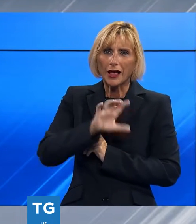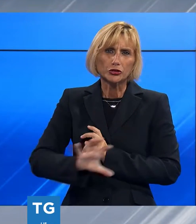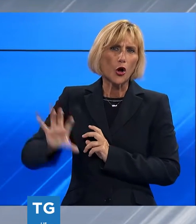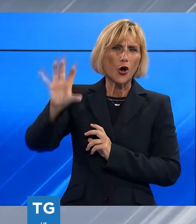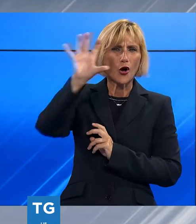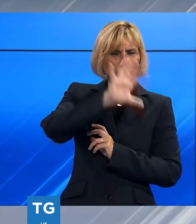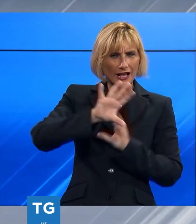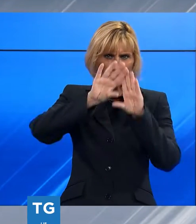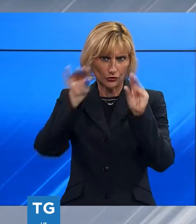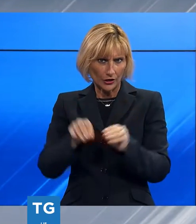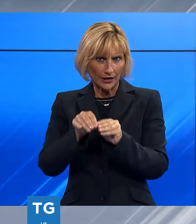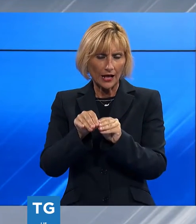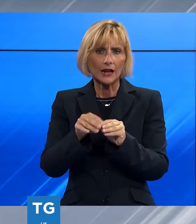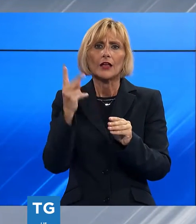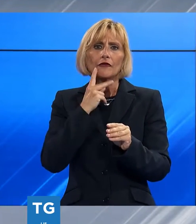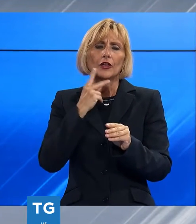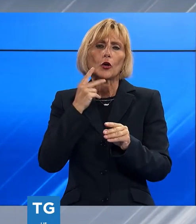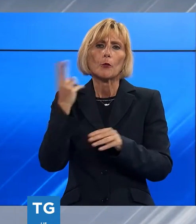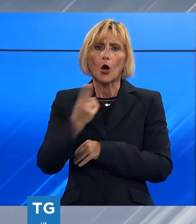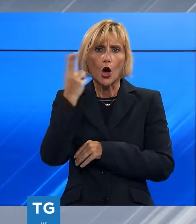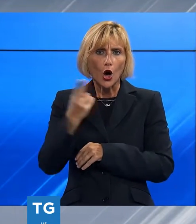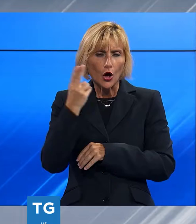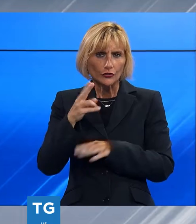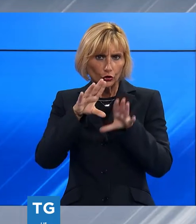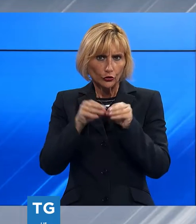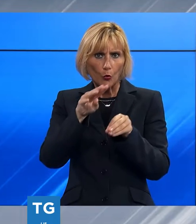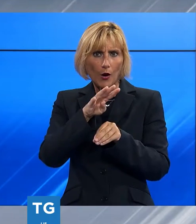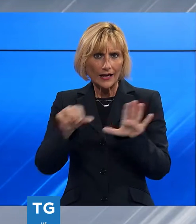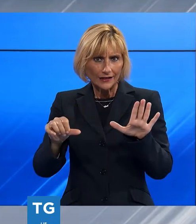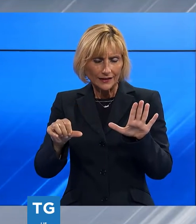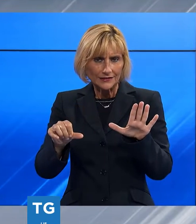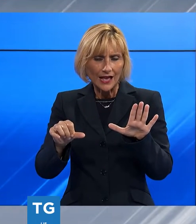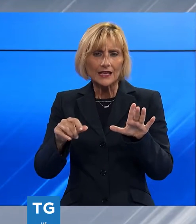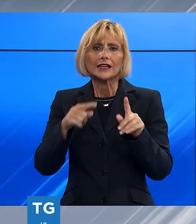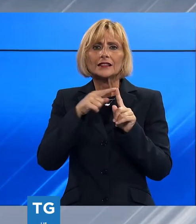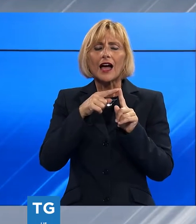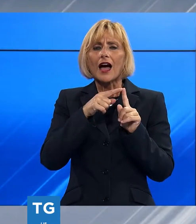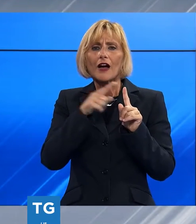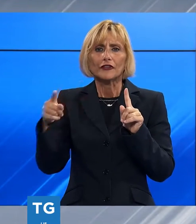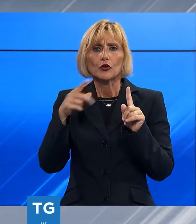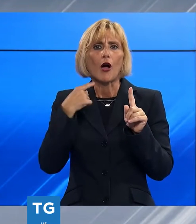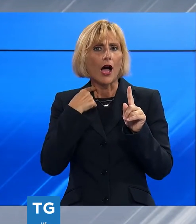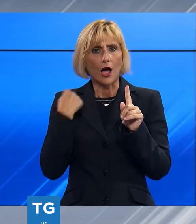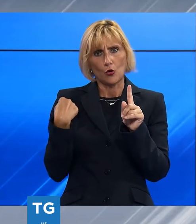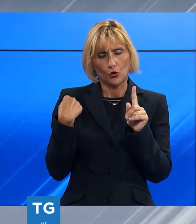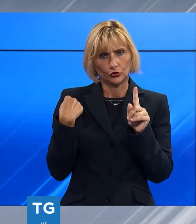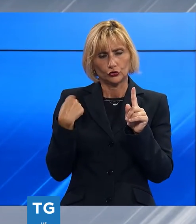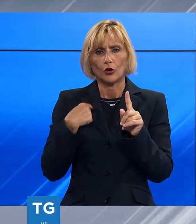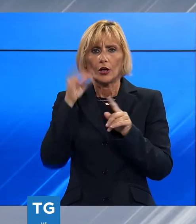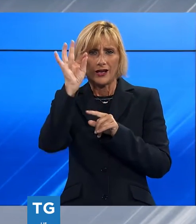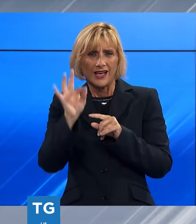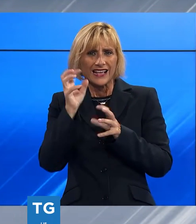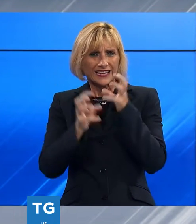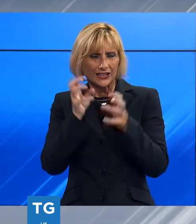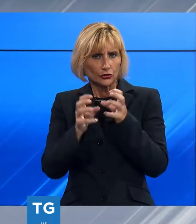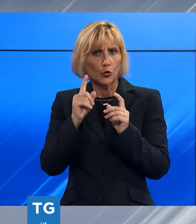è ancora drammatico il bilancio dei morti sul lavoro, 46 solo nei primi otto mesi dell'anno. Tra i punti critici evidenziati non solo la